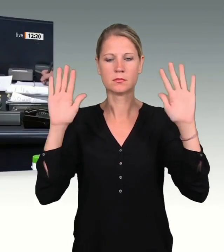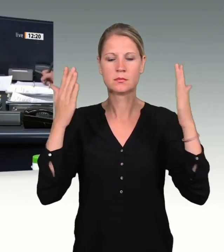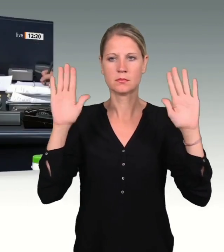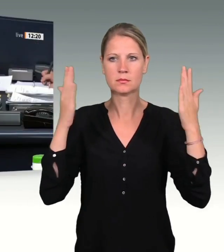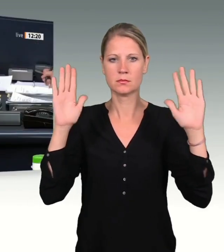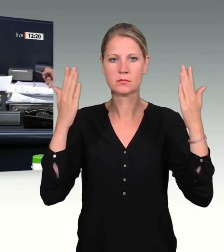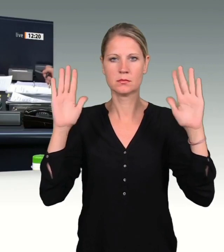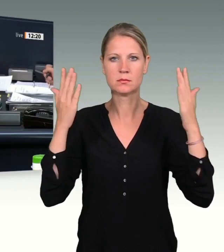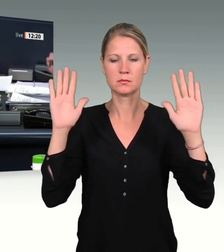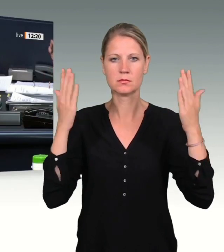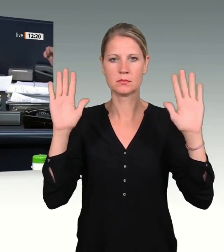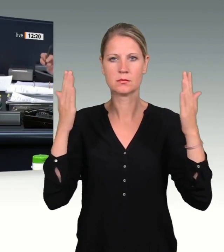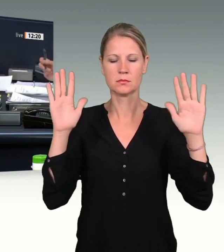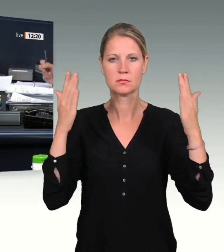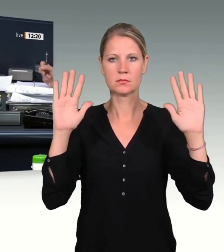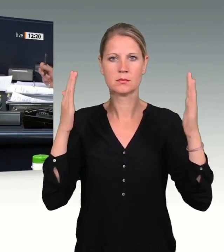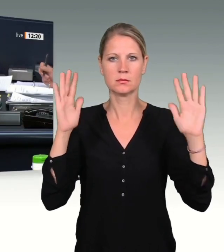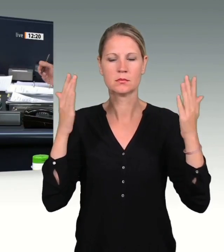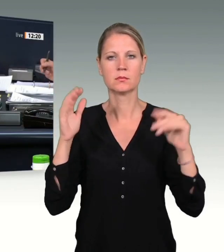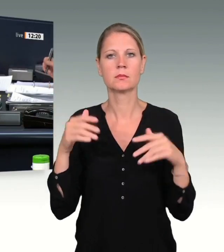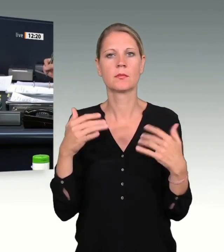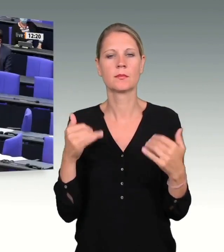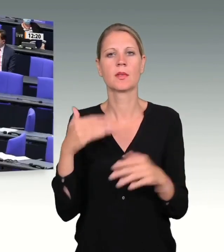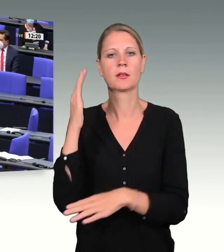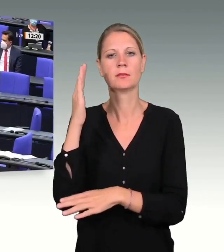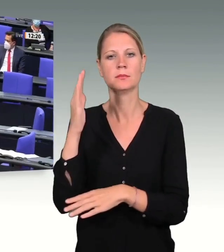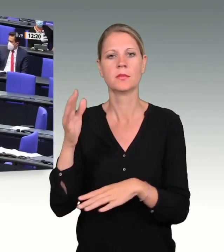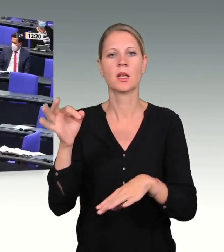Dr. Fritz Felgentreu, SPD, ist der nächste Redner.